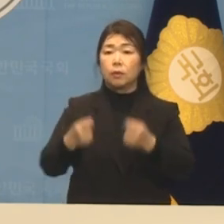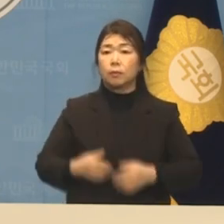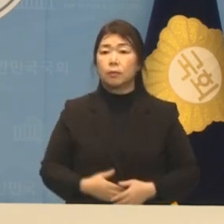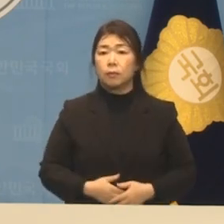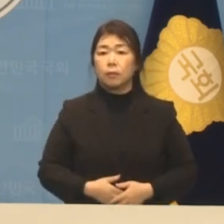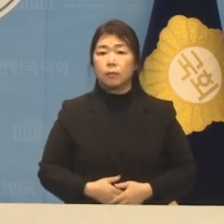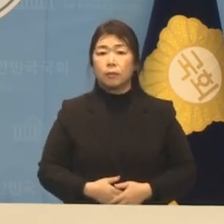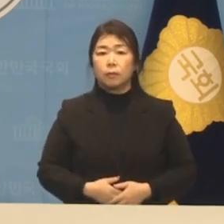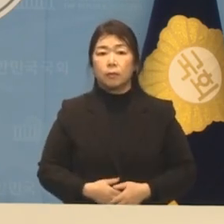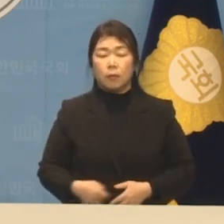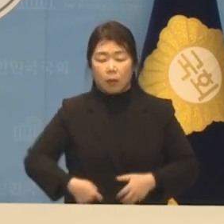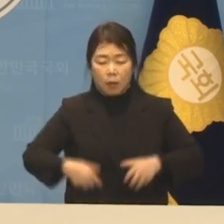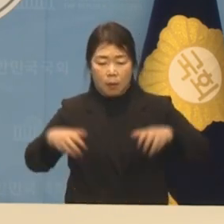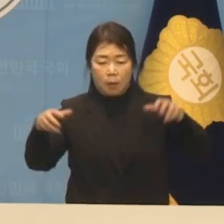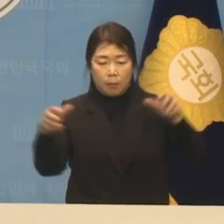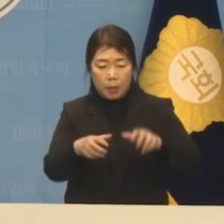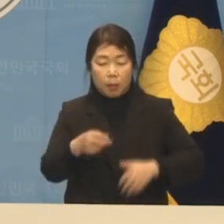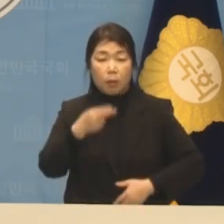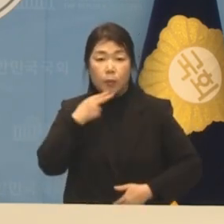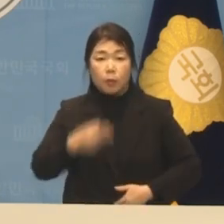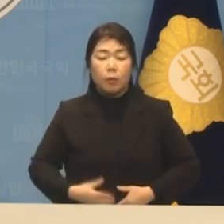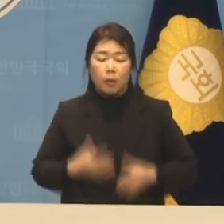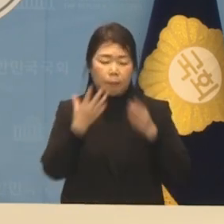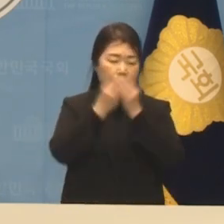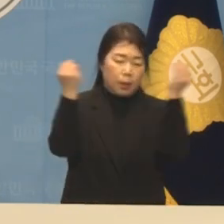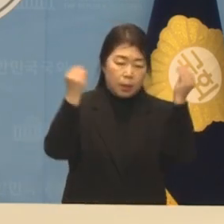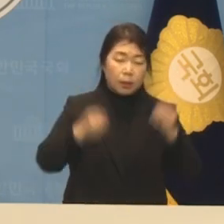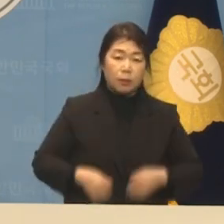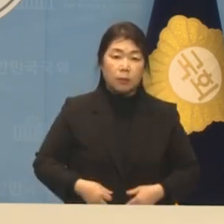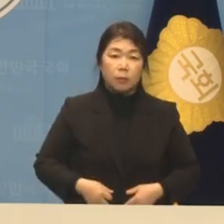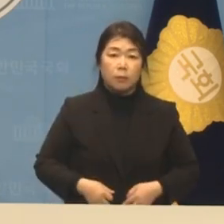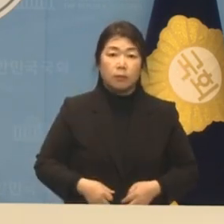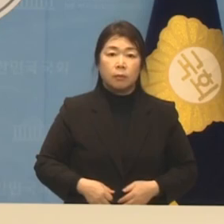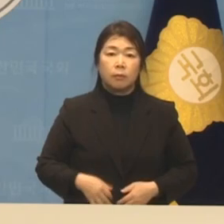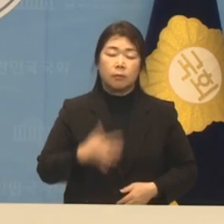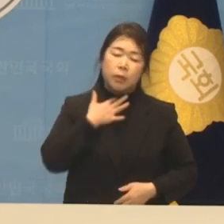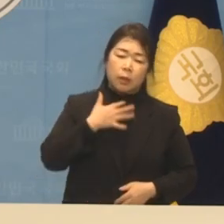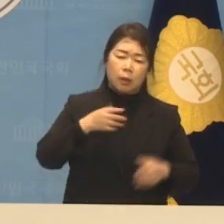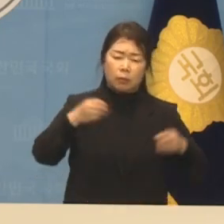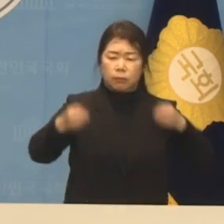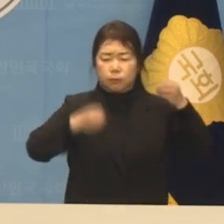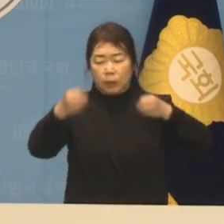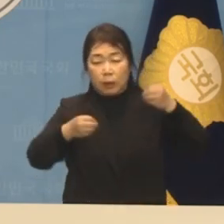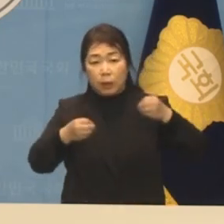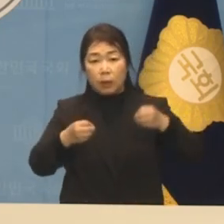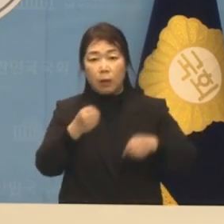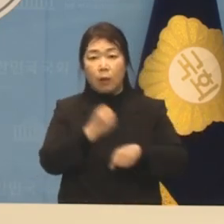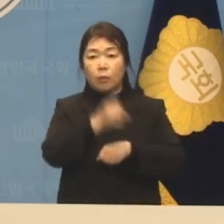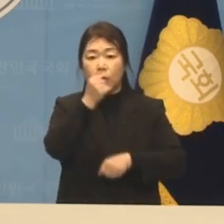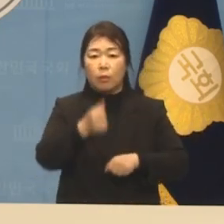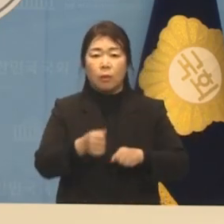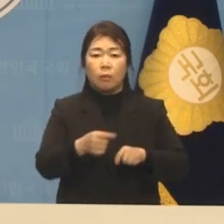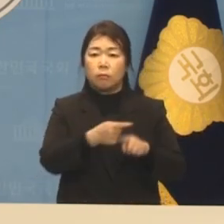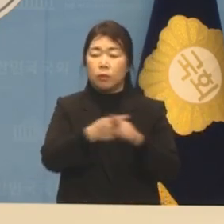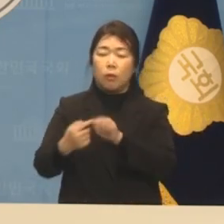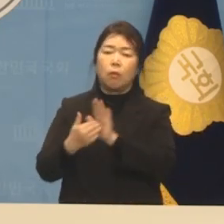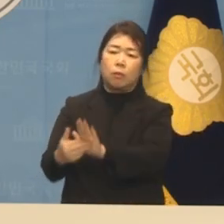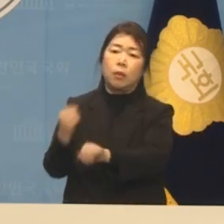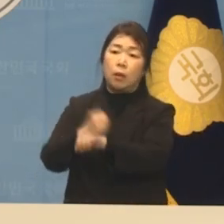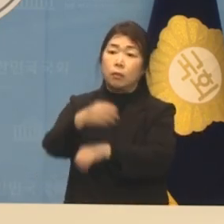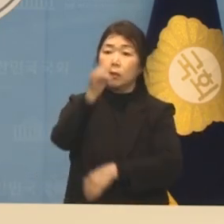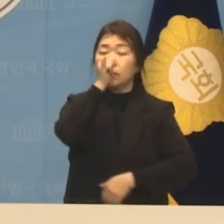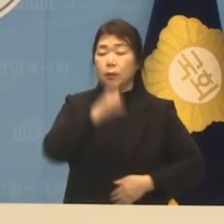협치는 없고 외면과 독선의 거부권을 남발하고 있습니다. 이태원 참사